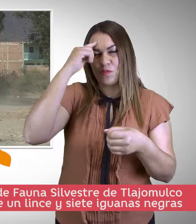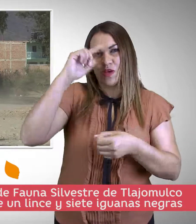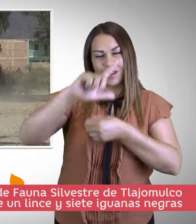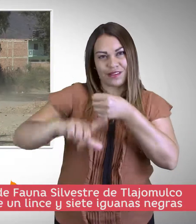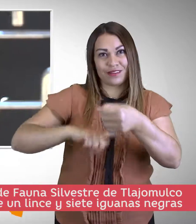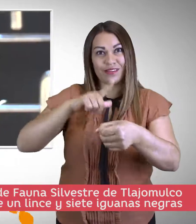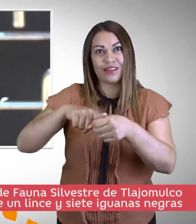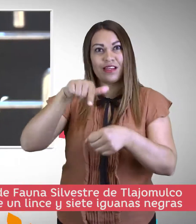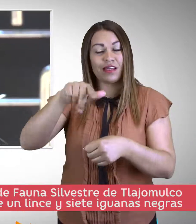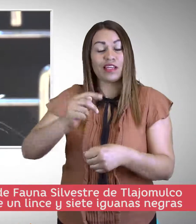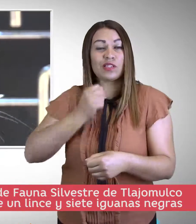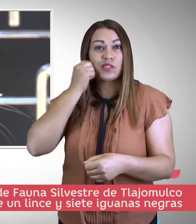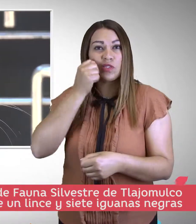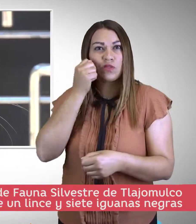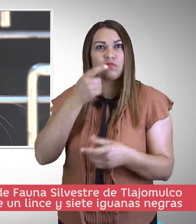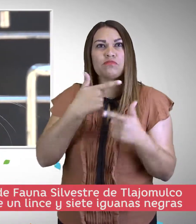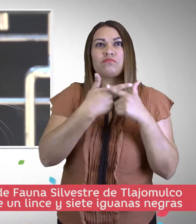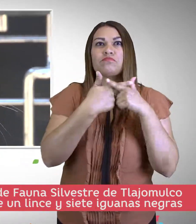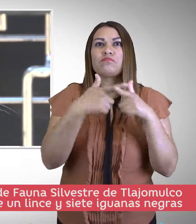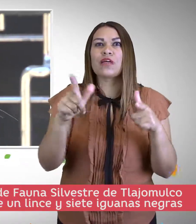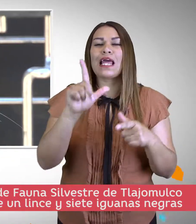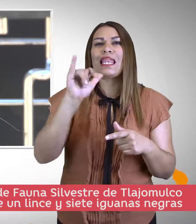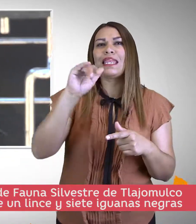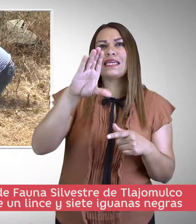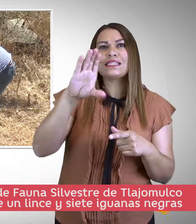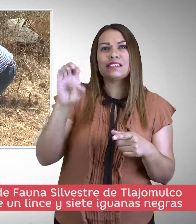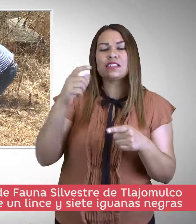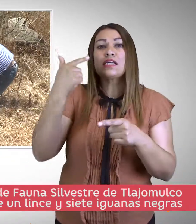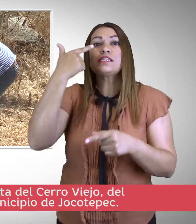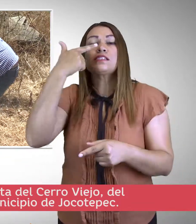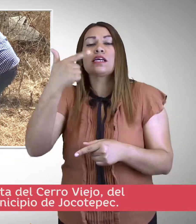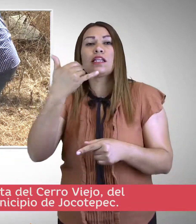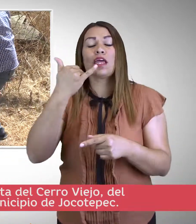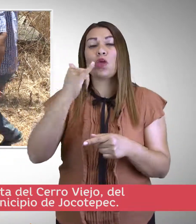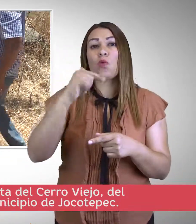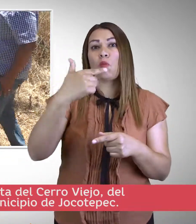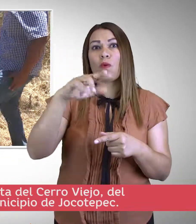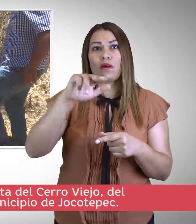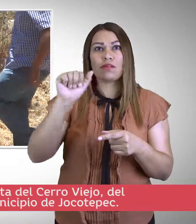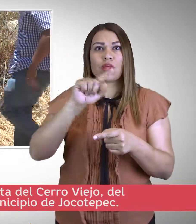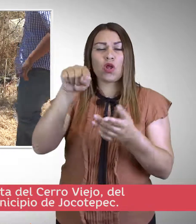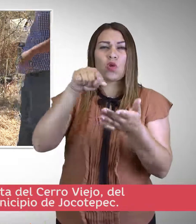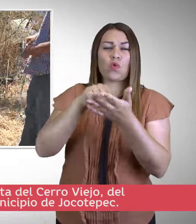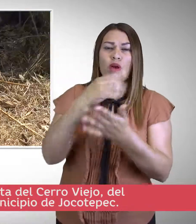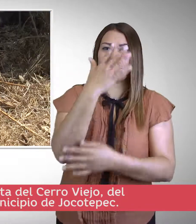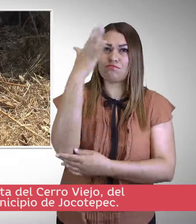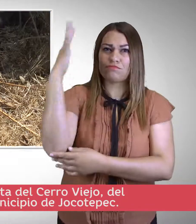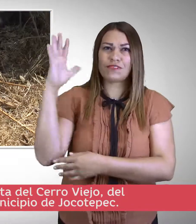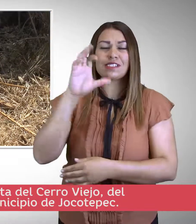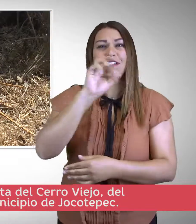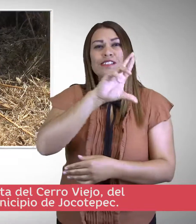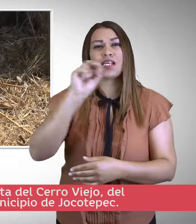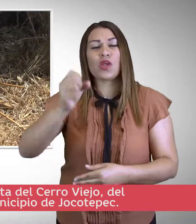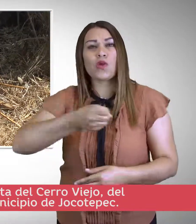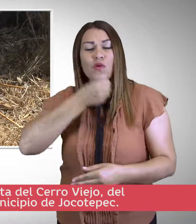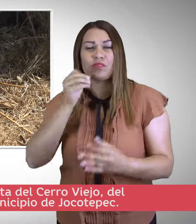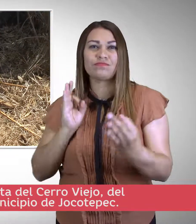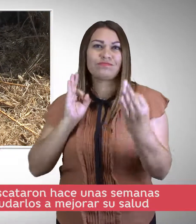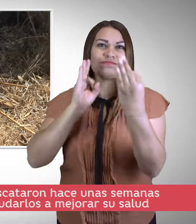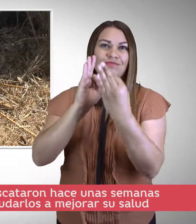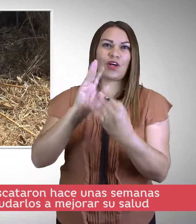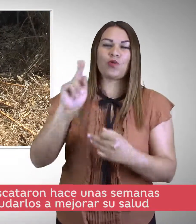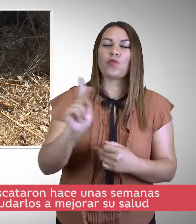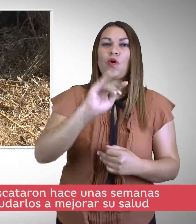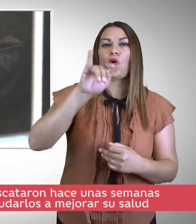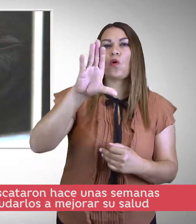de Fauna Silvestre de Tlajomulco realizó la liberación de un lince y siete iguanas negras en la parte alta del Cerro Viejo, del lado del municipio de Jocotepec.